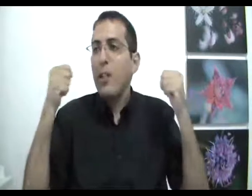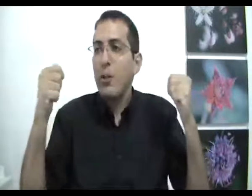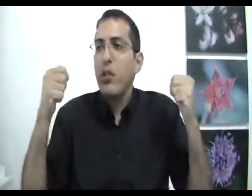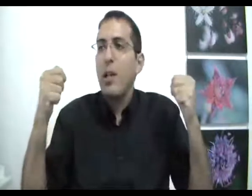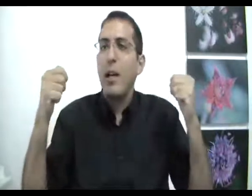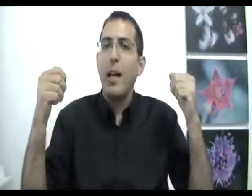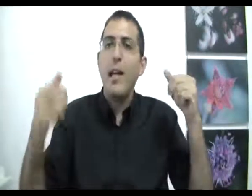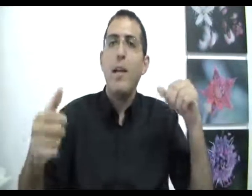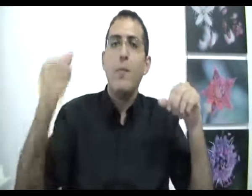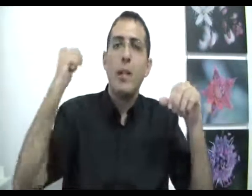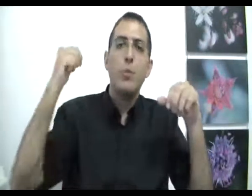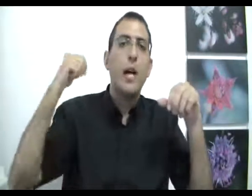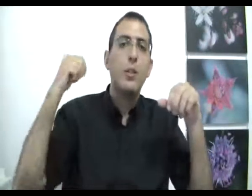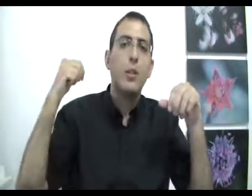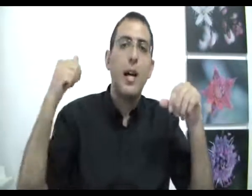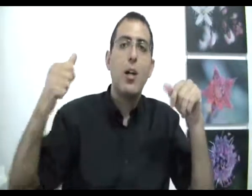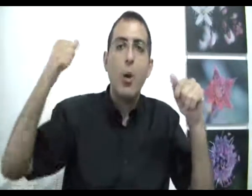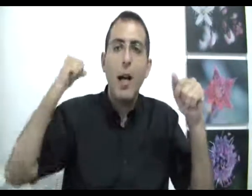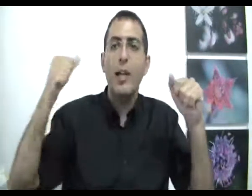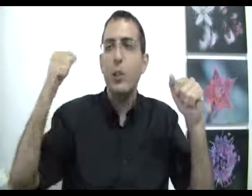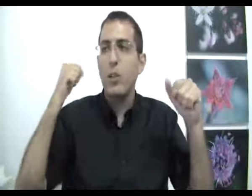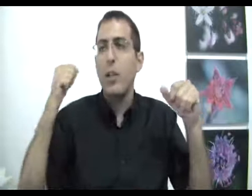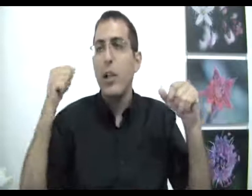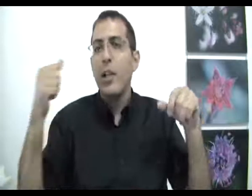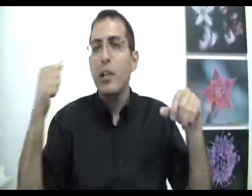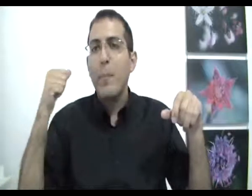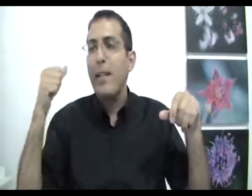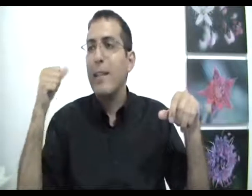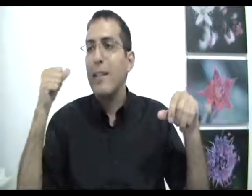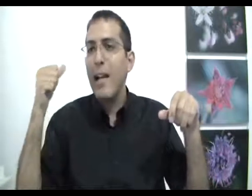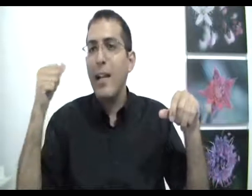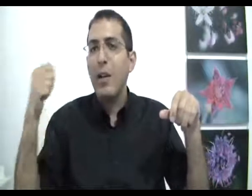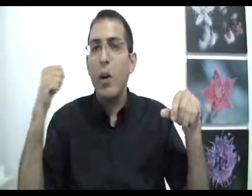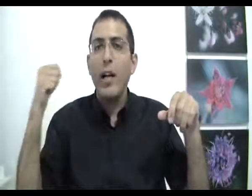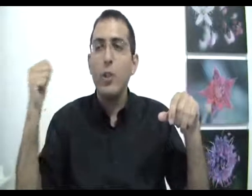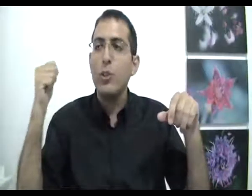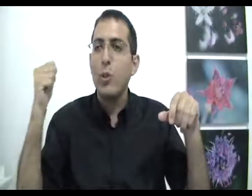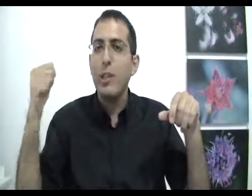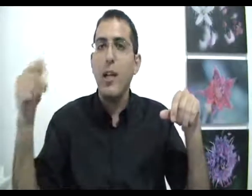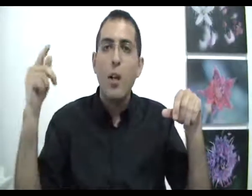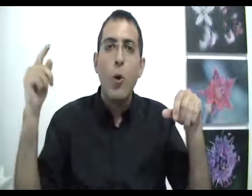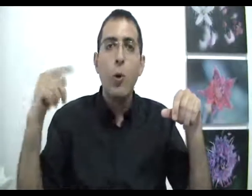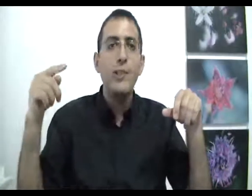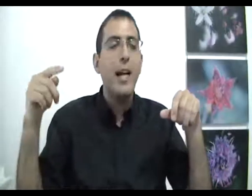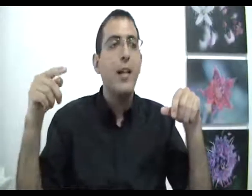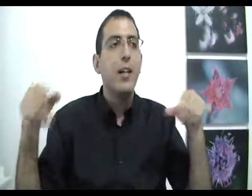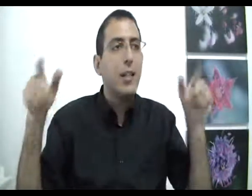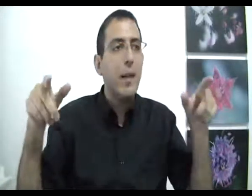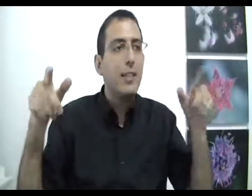החוזק של הבחירה היא בנקודה הראשונה. הכוח הראשון שמניע את התהליך, הכוח הראשון שרוצה, הוא זה שבעצם